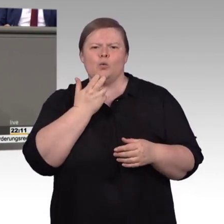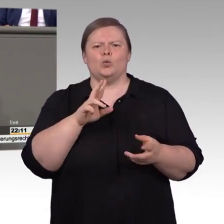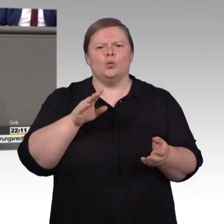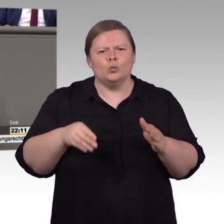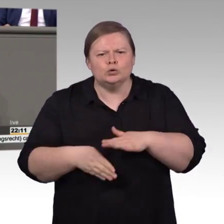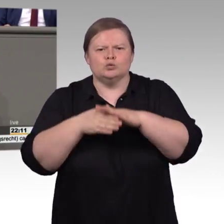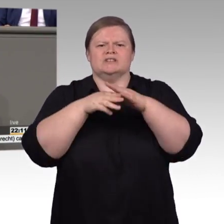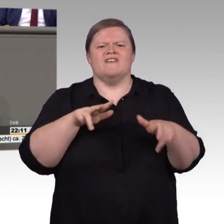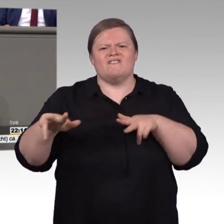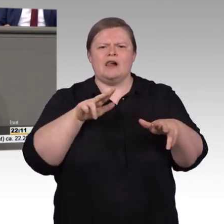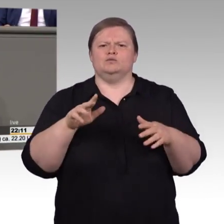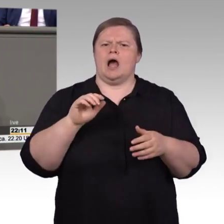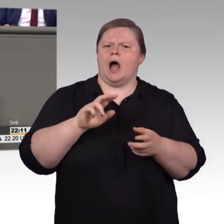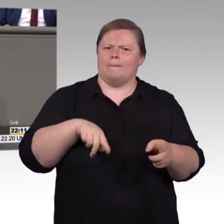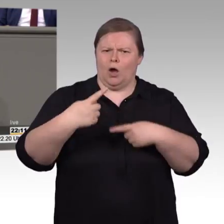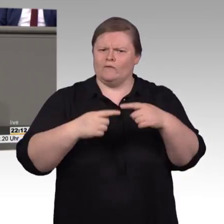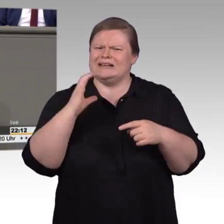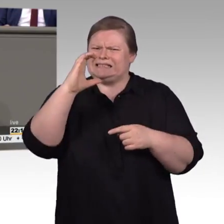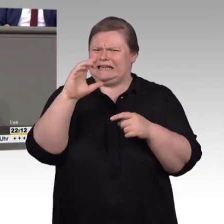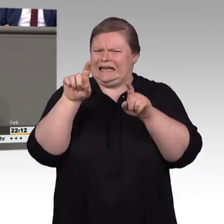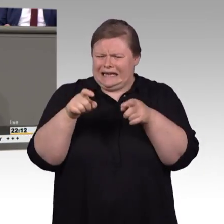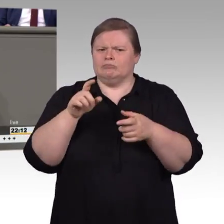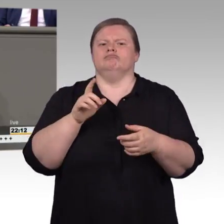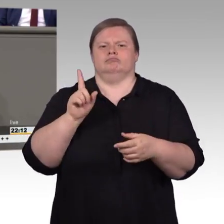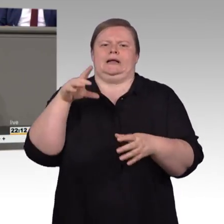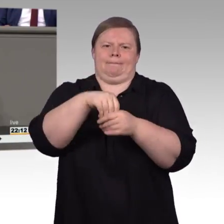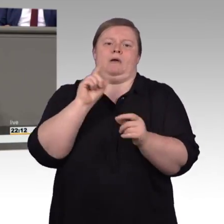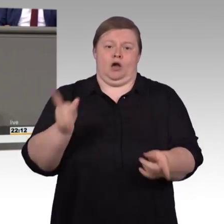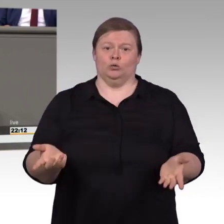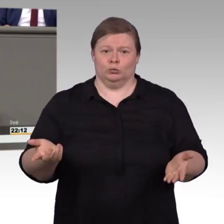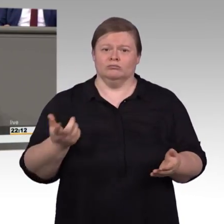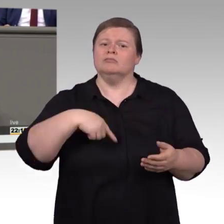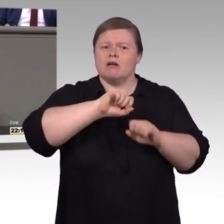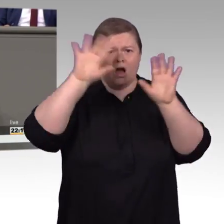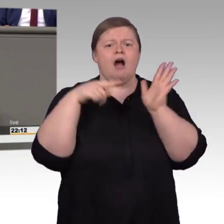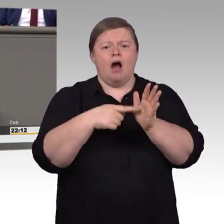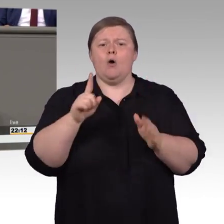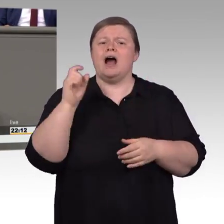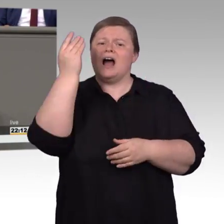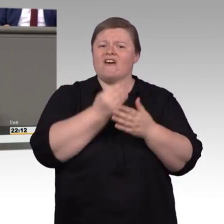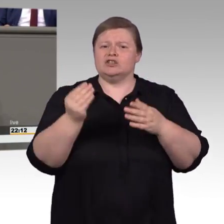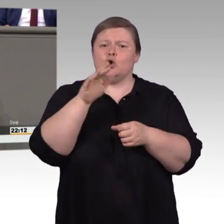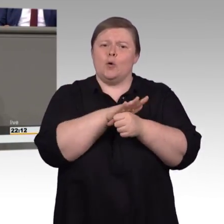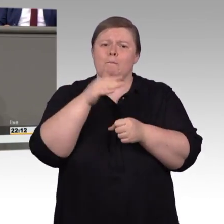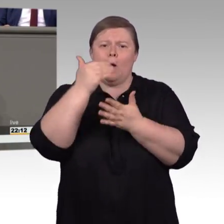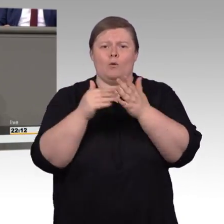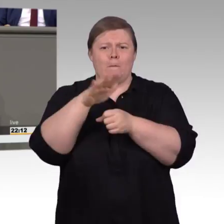Und, soweit möglich, auch die Angebote auf Webseiten Dritter. Das war ein wesentliches Ergebnis der